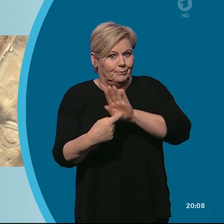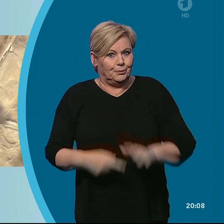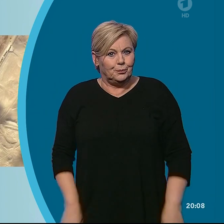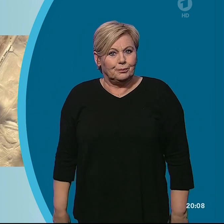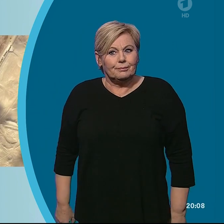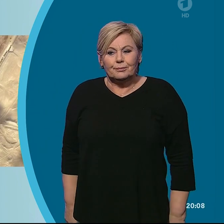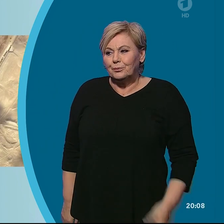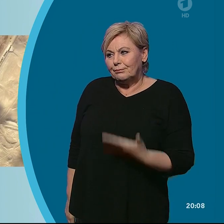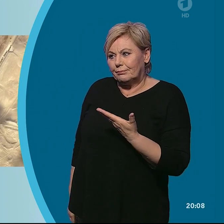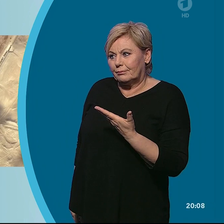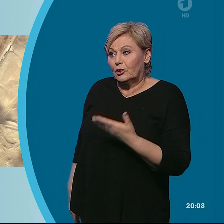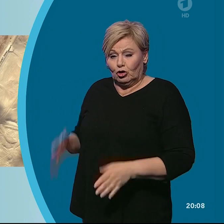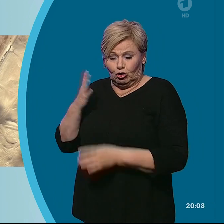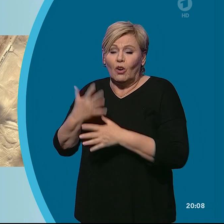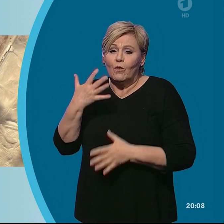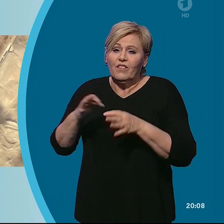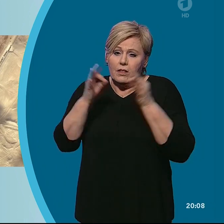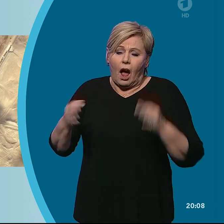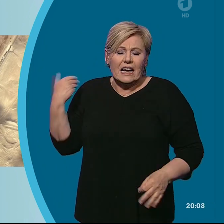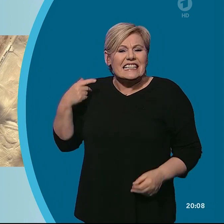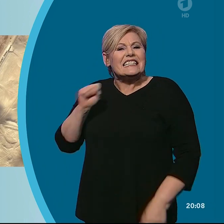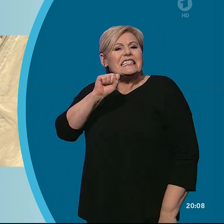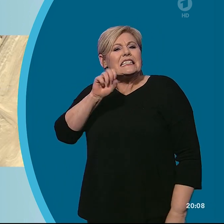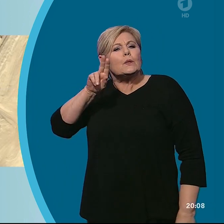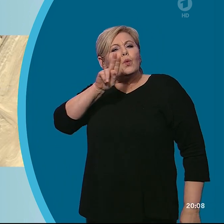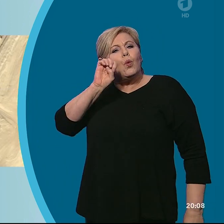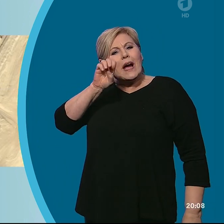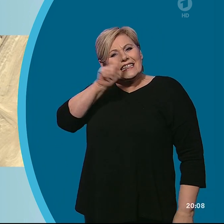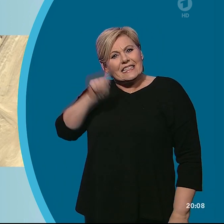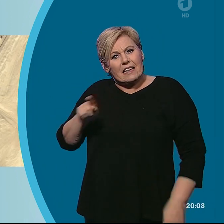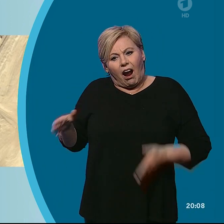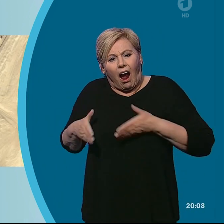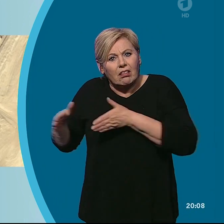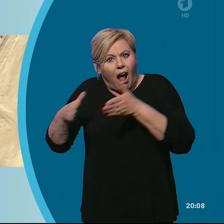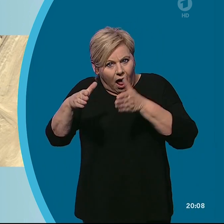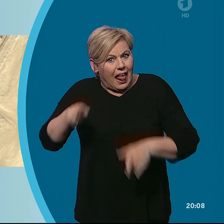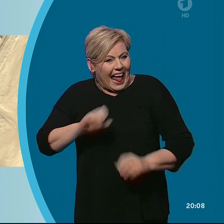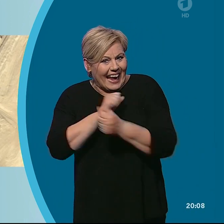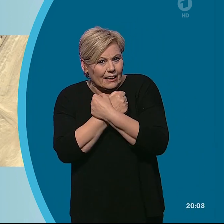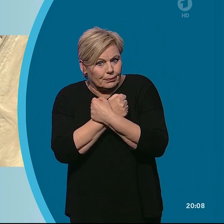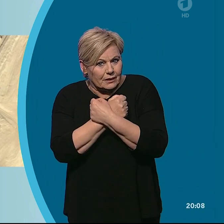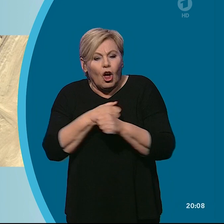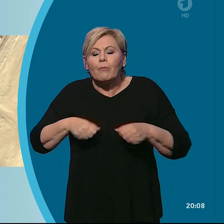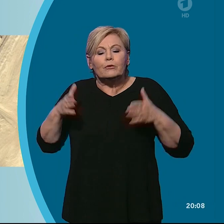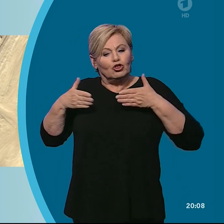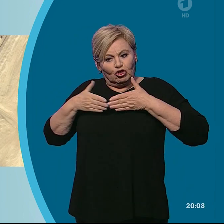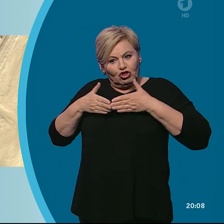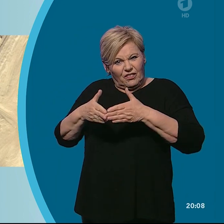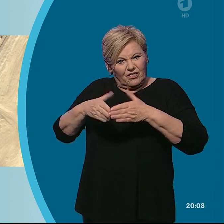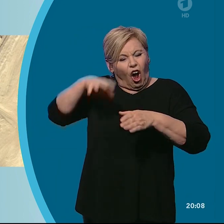Den fünften Tag in Folge ist der Suezkanal in Ägypten von einem feststeckenden Containerschiff blockiert. Schlepper und Bagger sind im